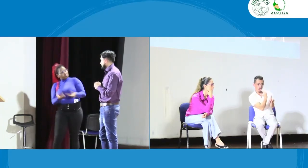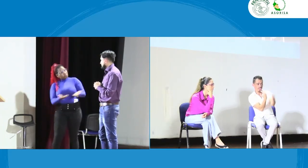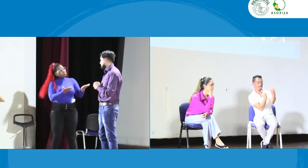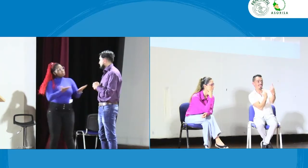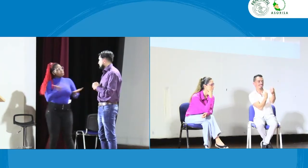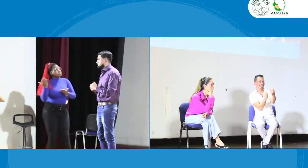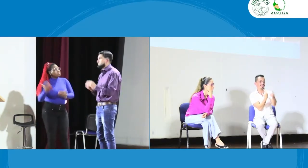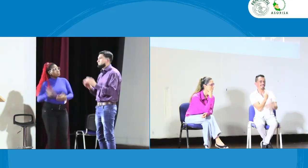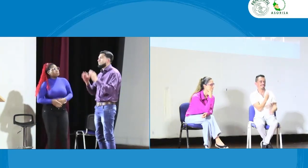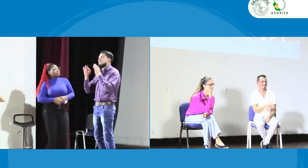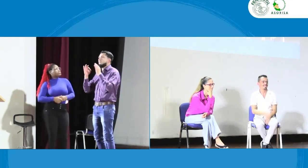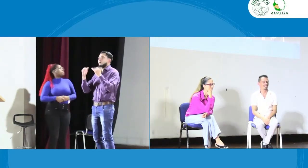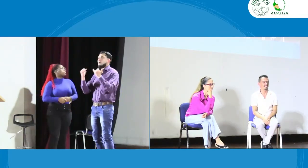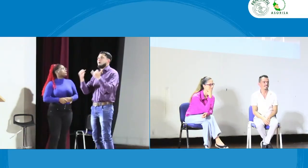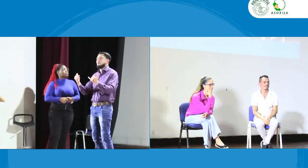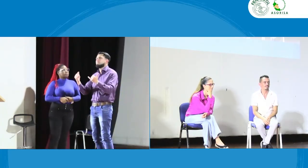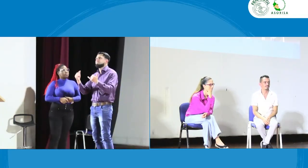nuestro programa. ¿Con qué? Cuéntanos.